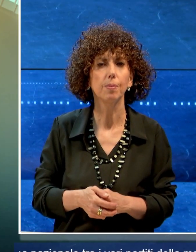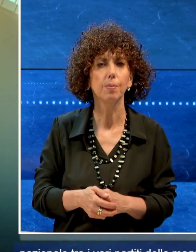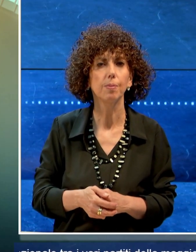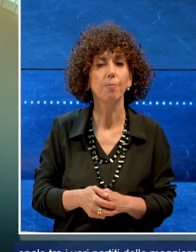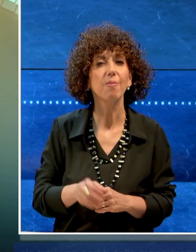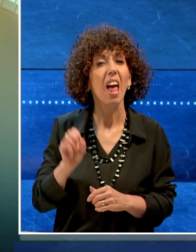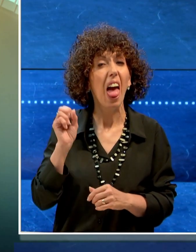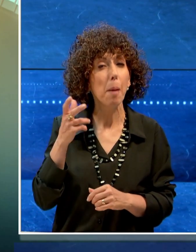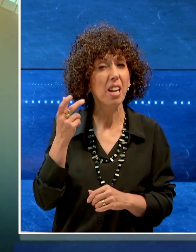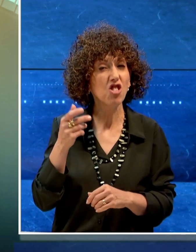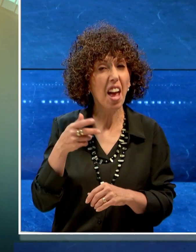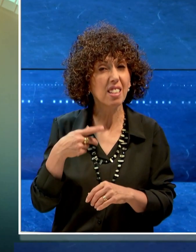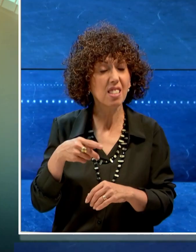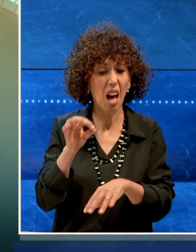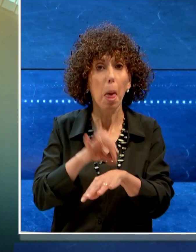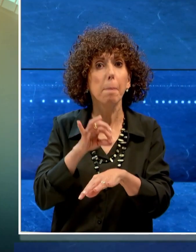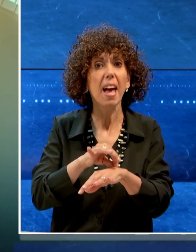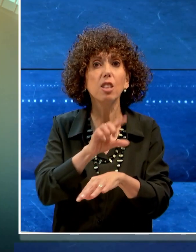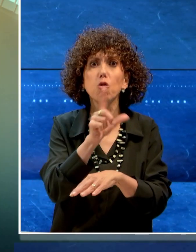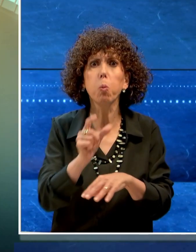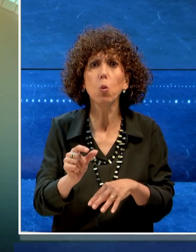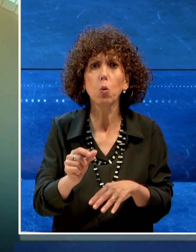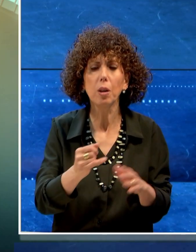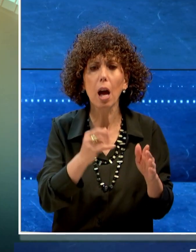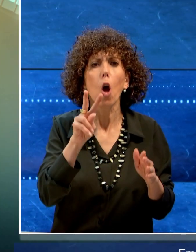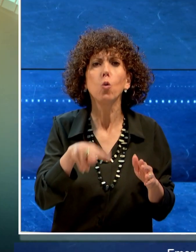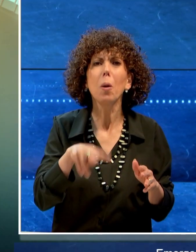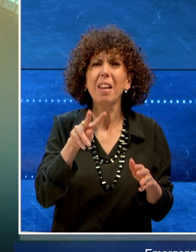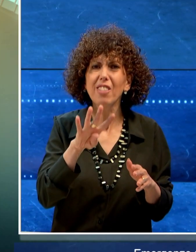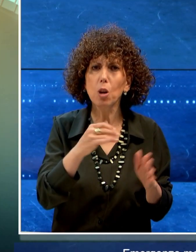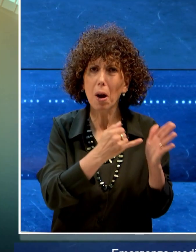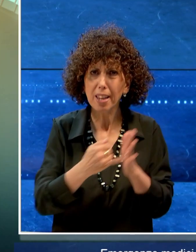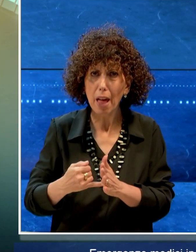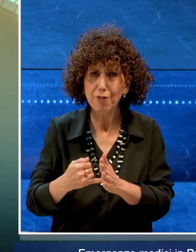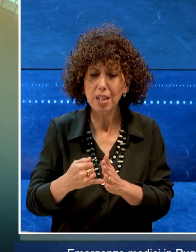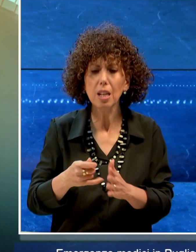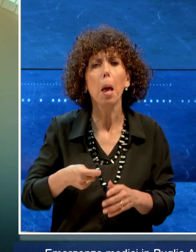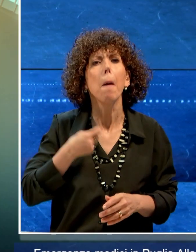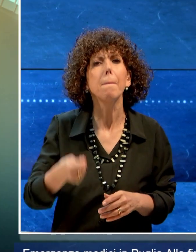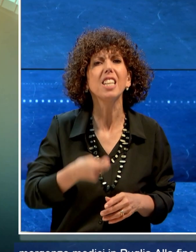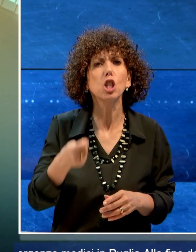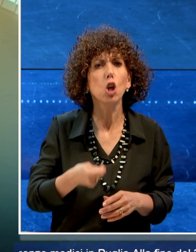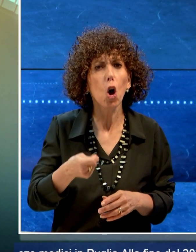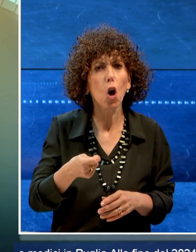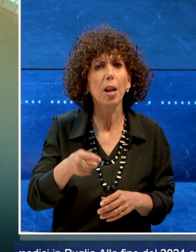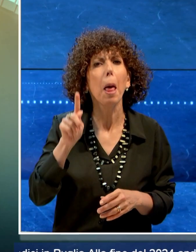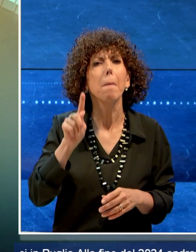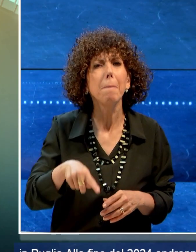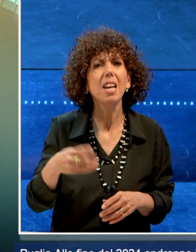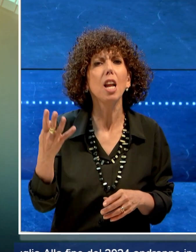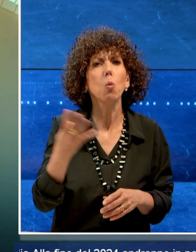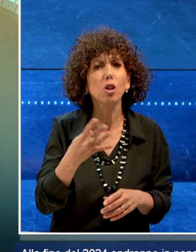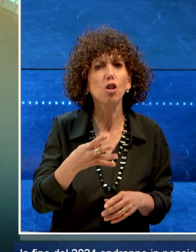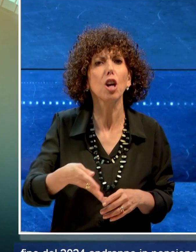Emergenza medici in Puglia alla fine del 2024 andranno in pensione 1.414